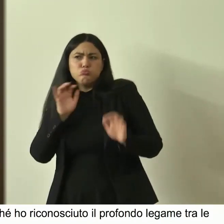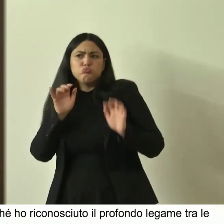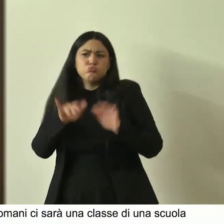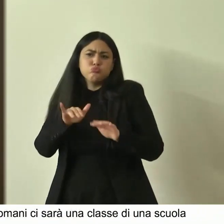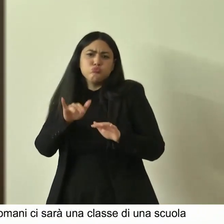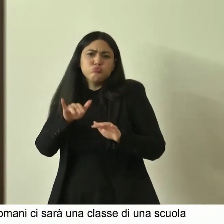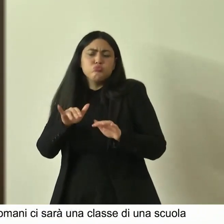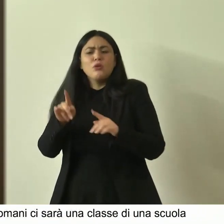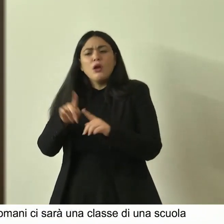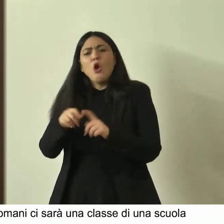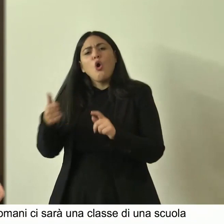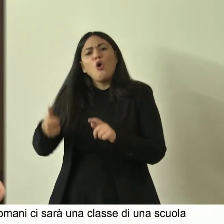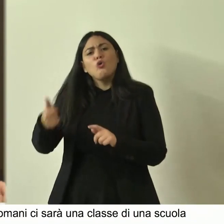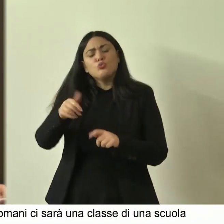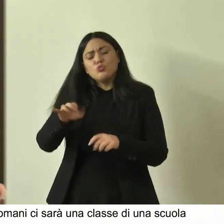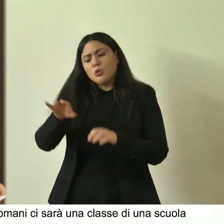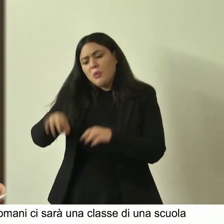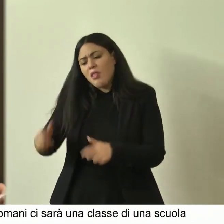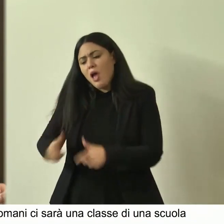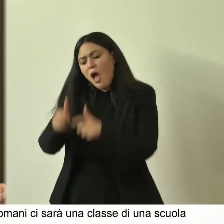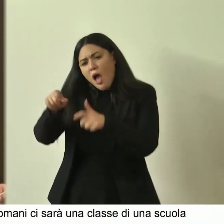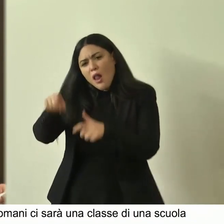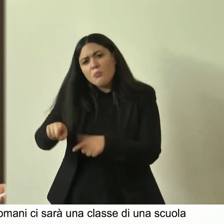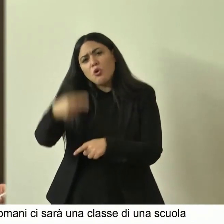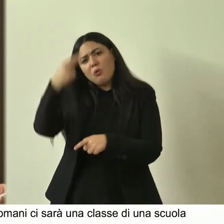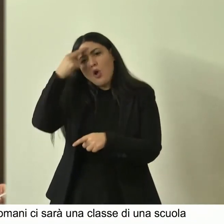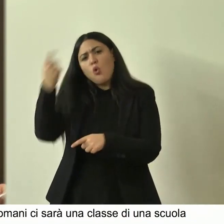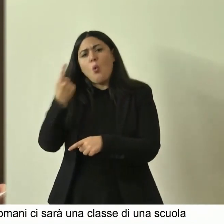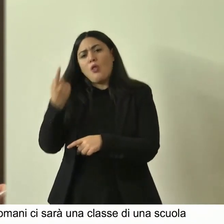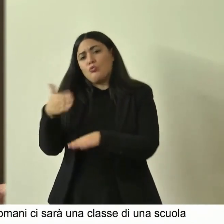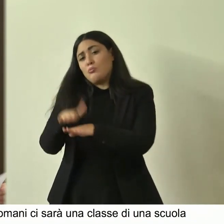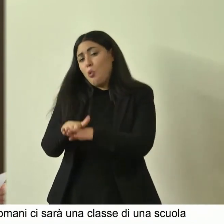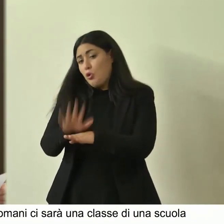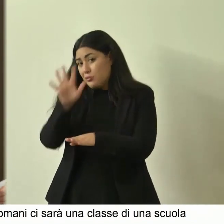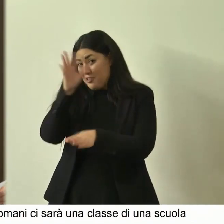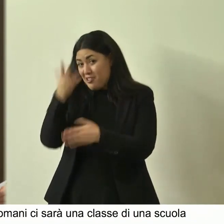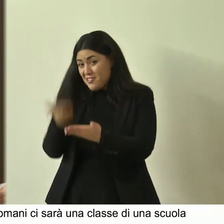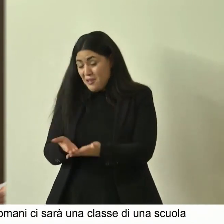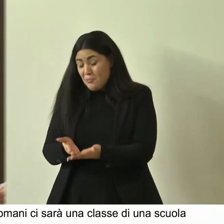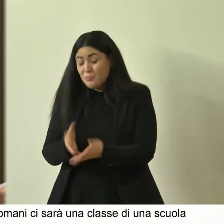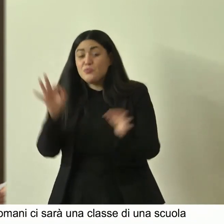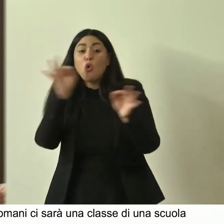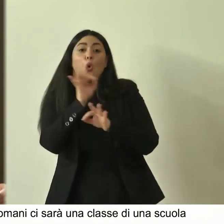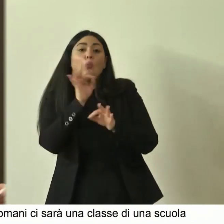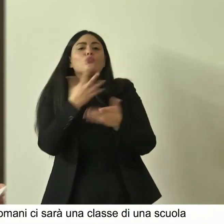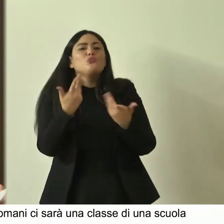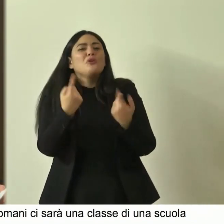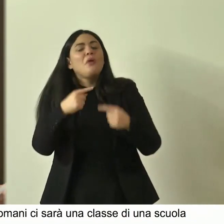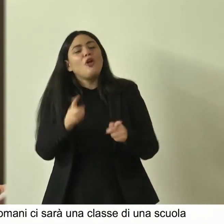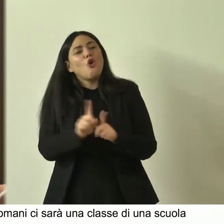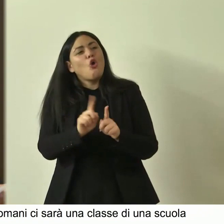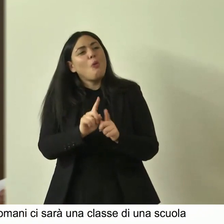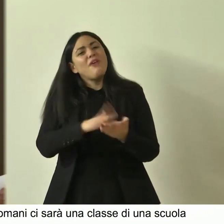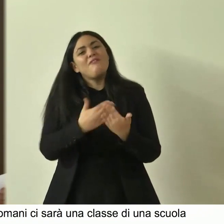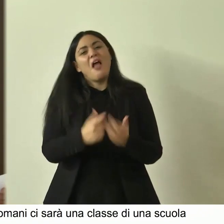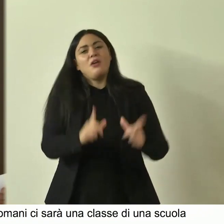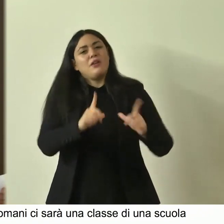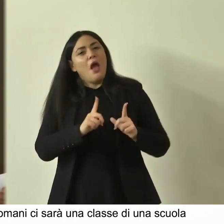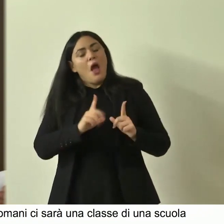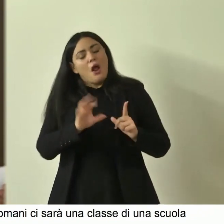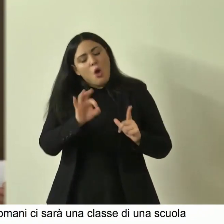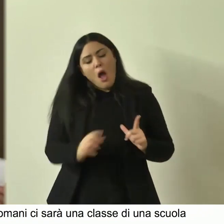che pianteranno un albero per ricordare qualcuno che non c'è più per esempio o per farsi anche semplicemente un regalo perché